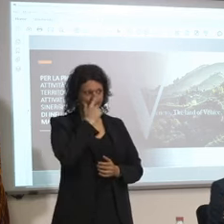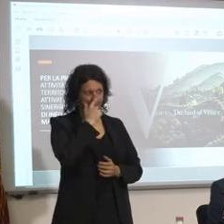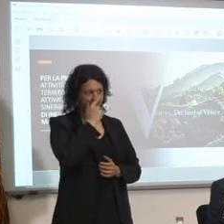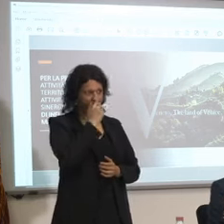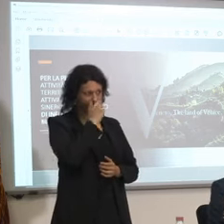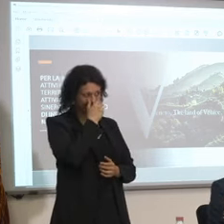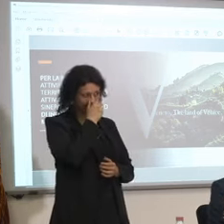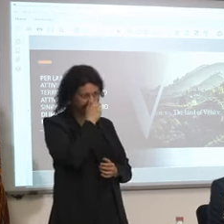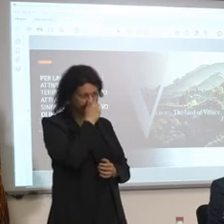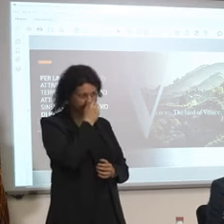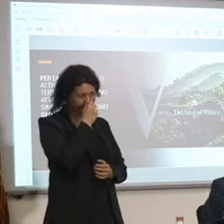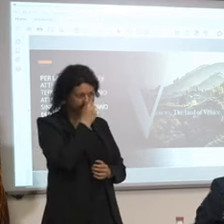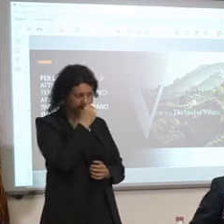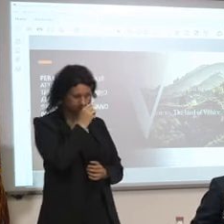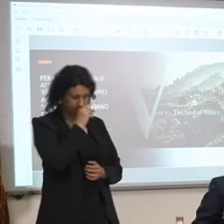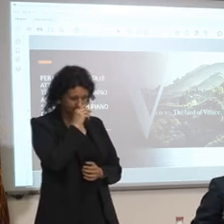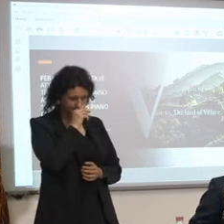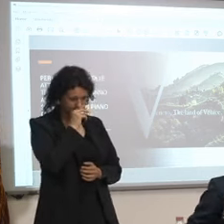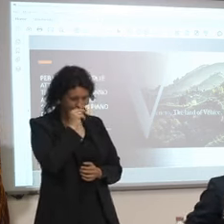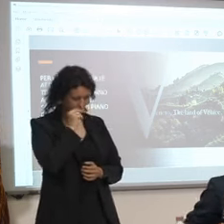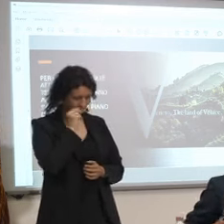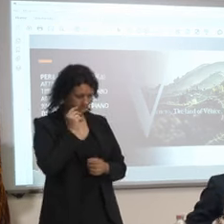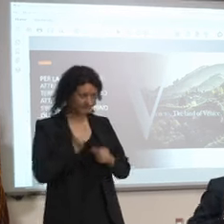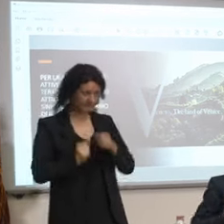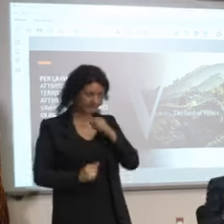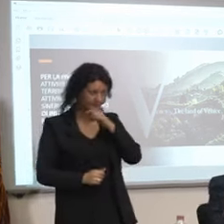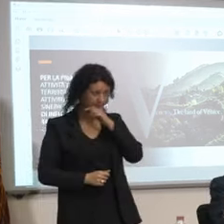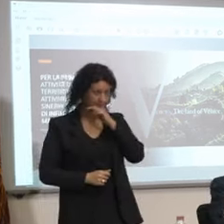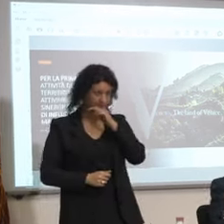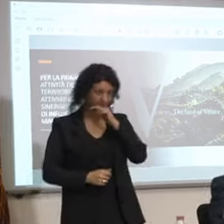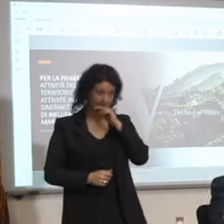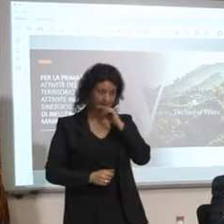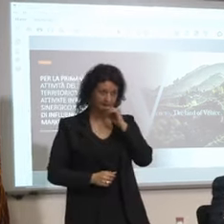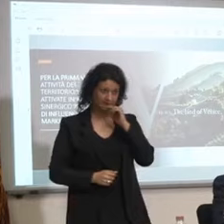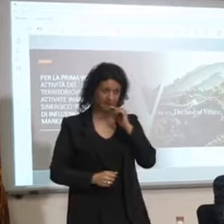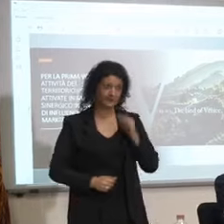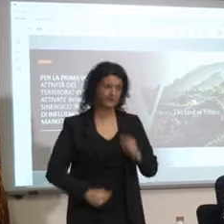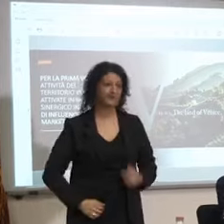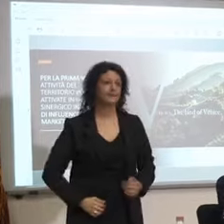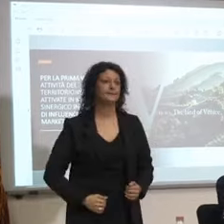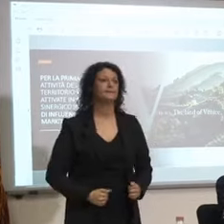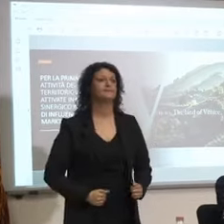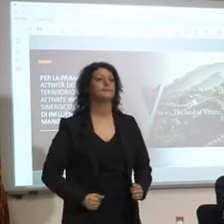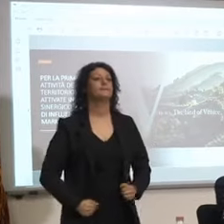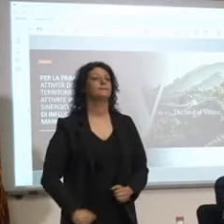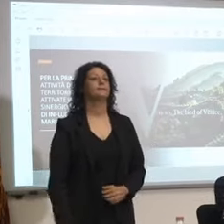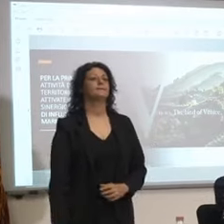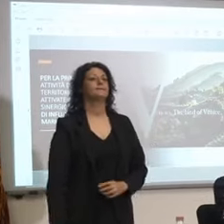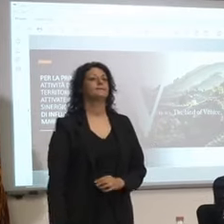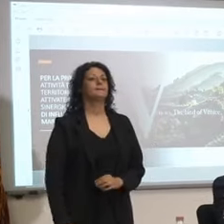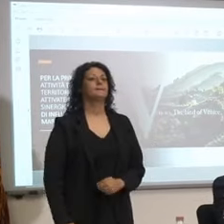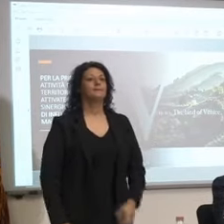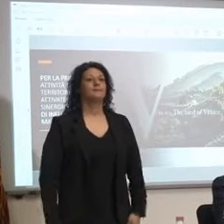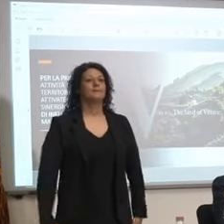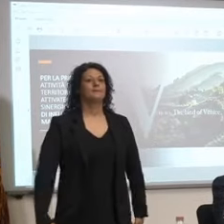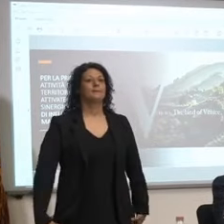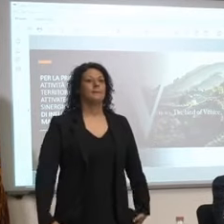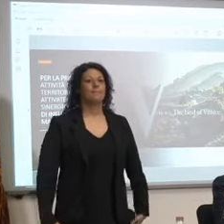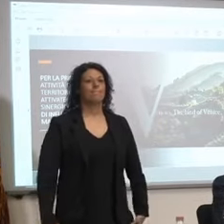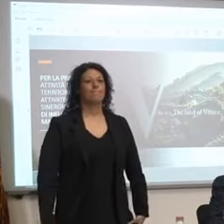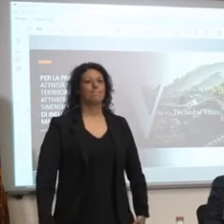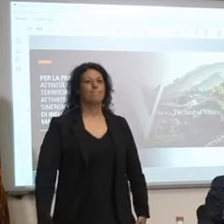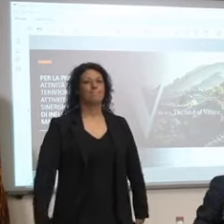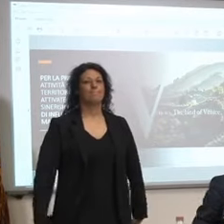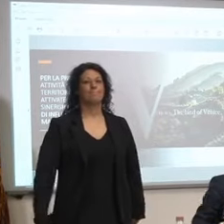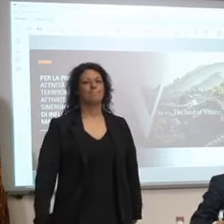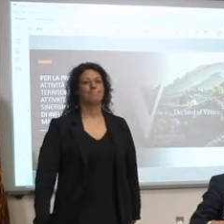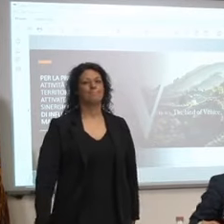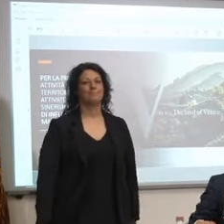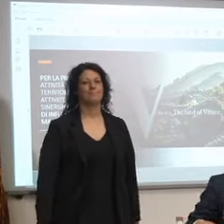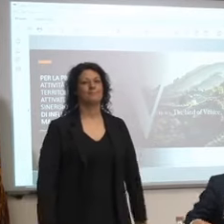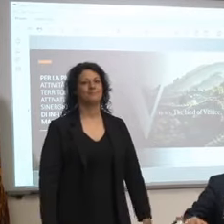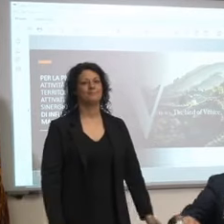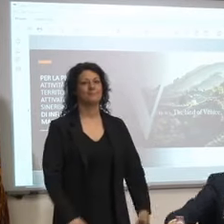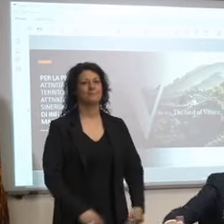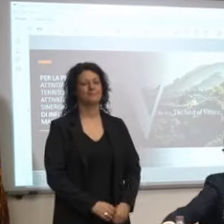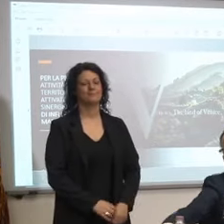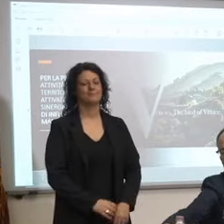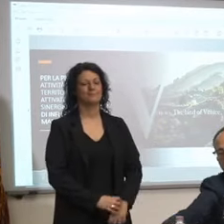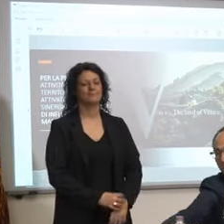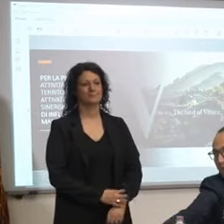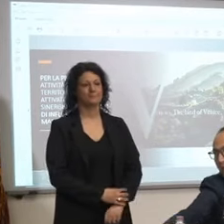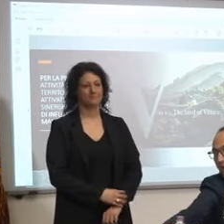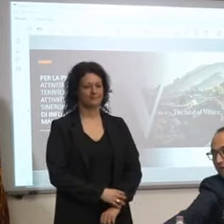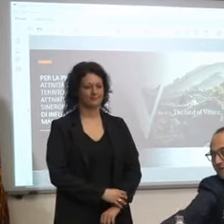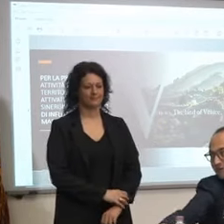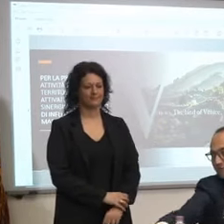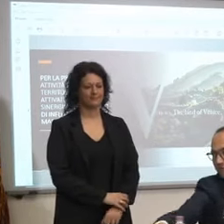domande per cui si sono prenotati i colleghi Emiliano Paglia traguardo per primo Bansan Parisi Bonet e